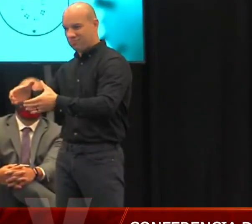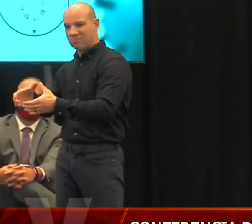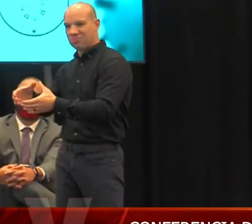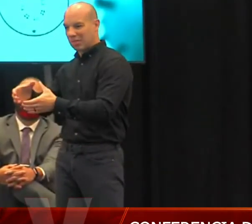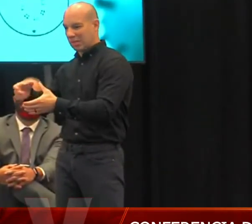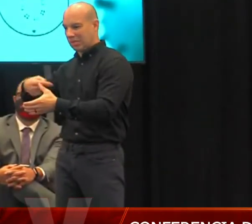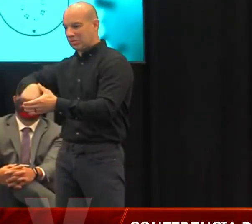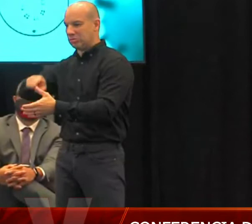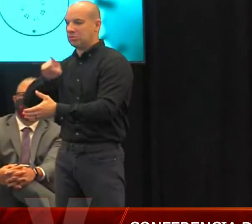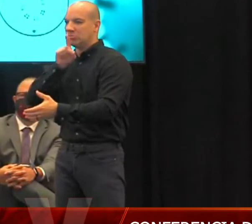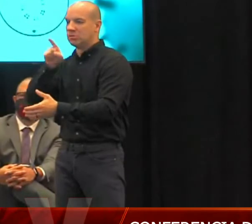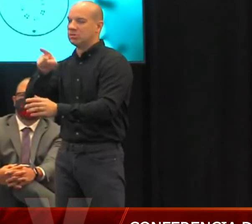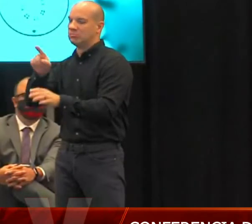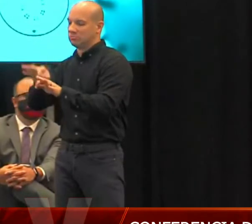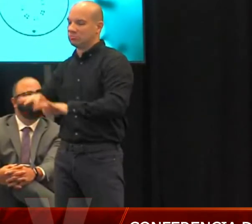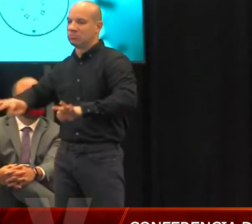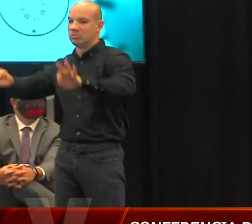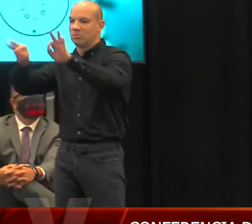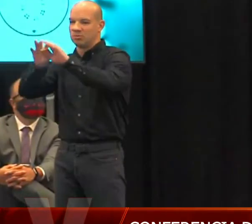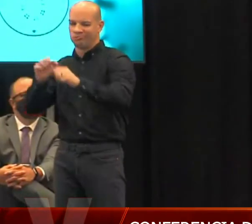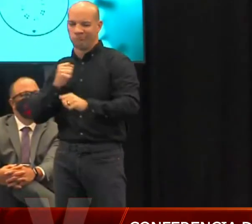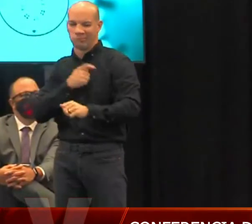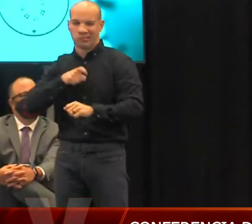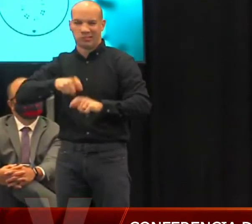Económico. Me toco, aquí está la mascarilla.